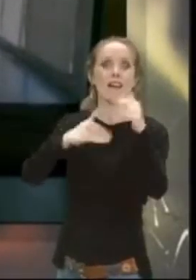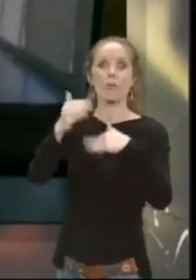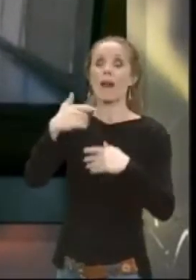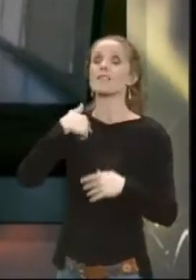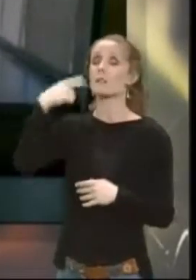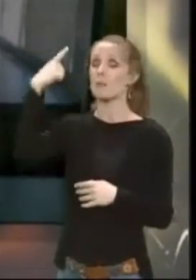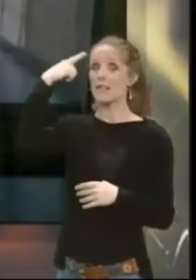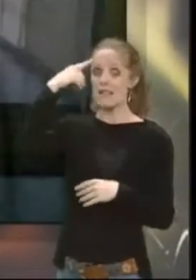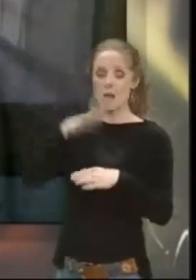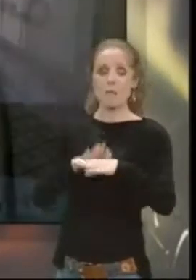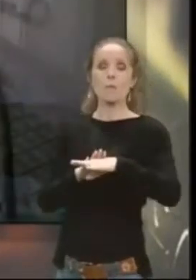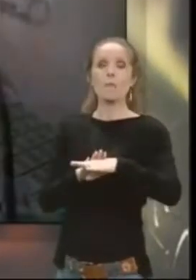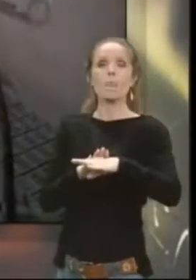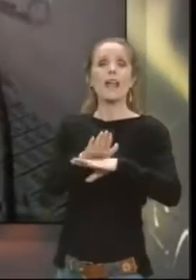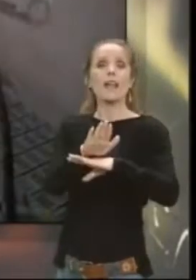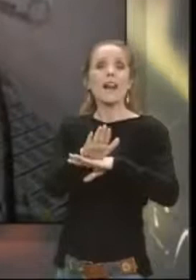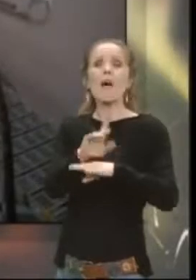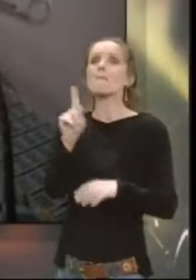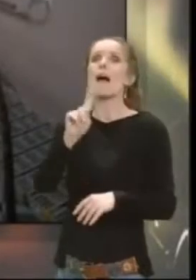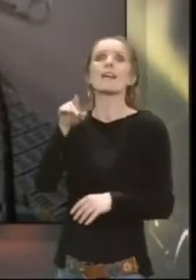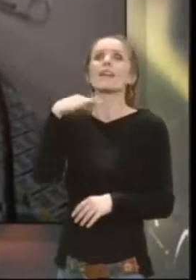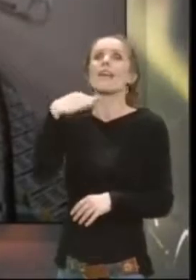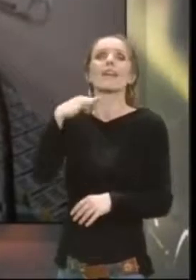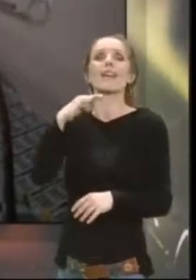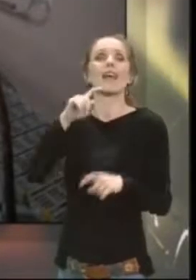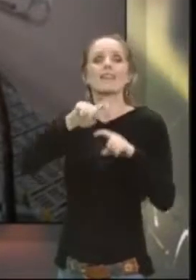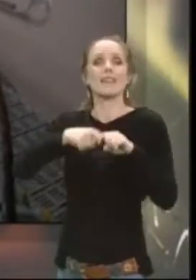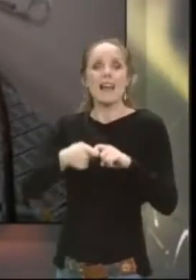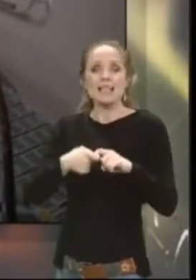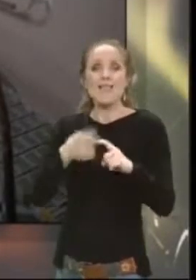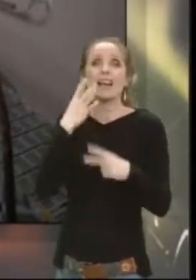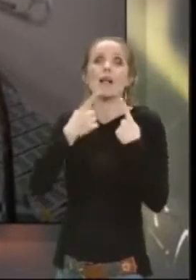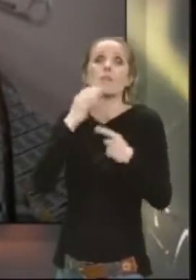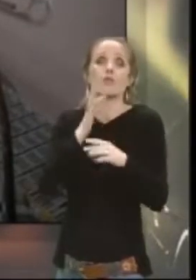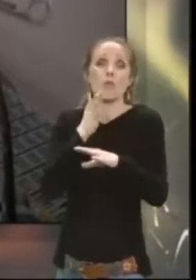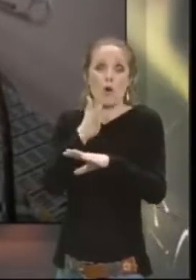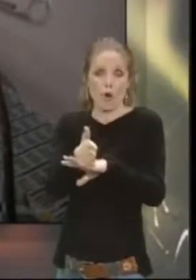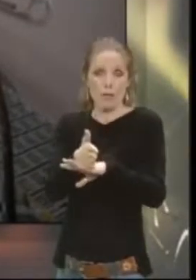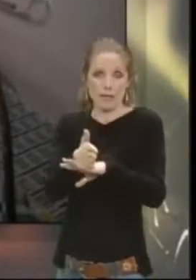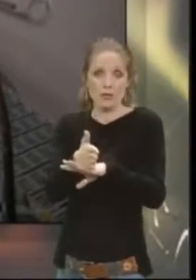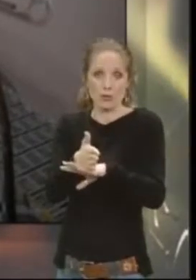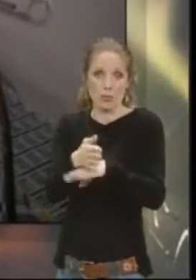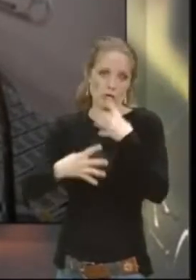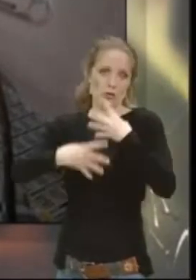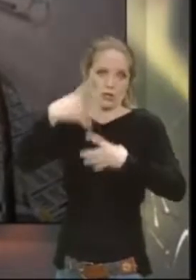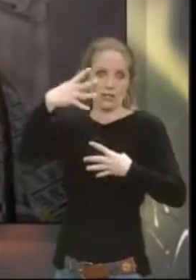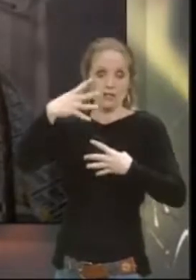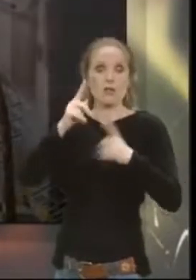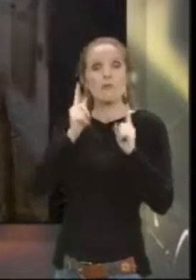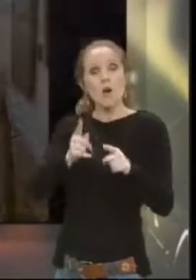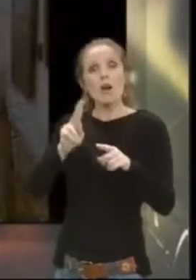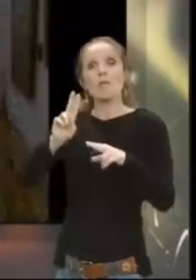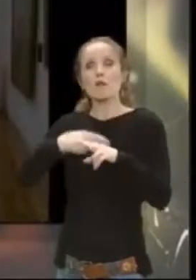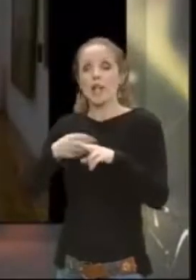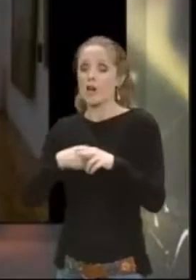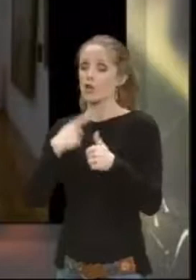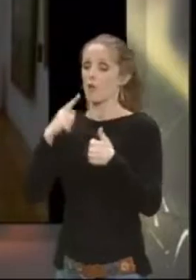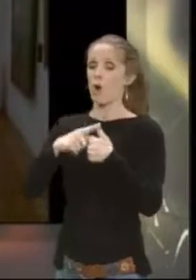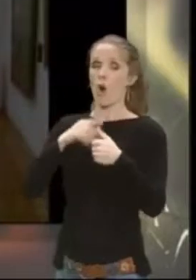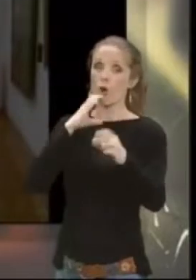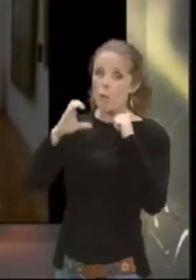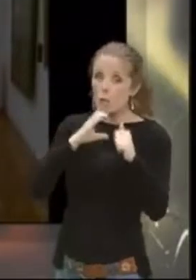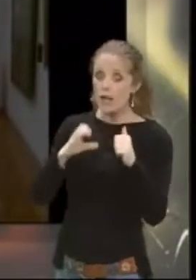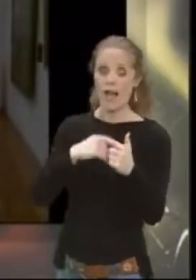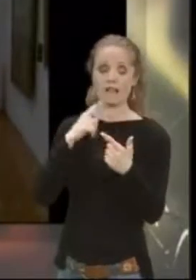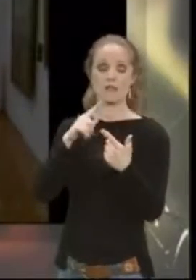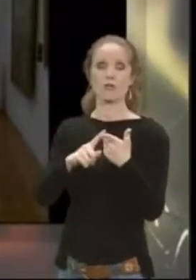jedina stvar kada je pristupačnosti ovih na to pitanju. Moramo da rešavamo komunikacije, moramo